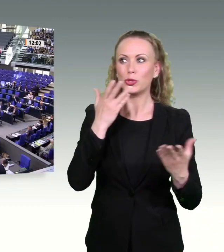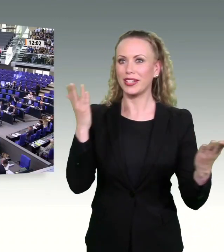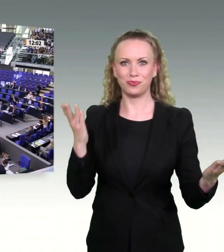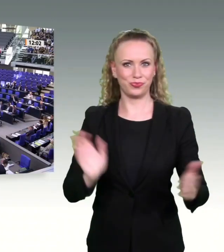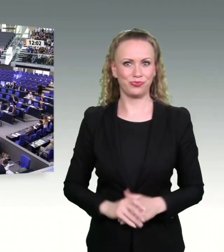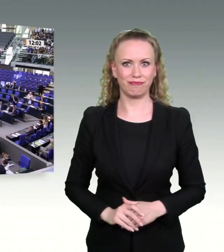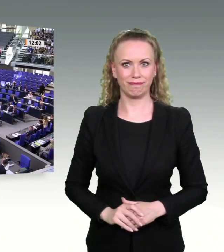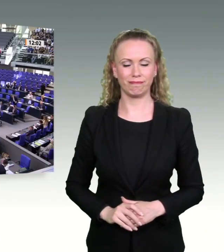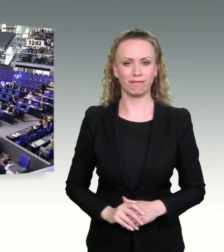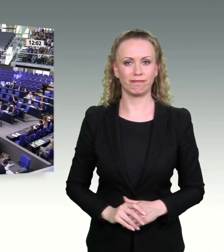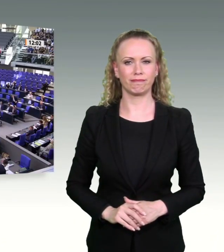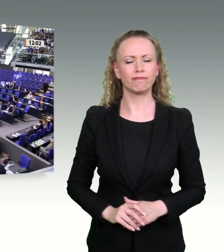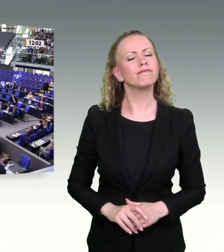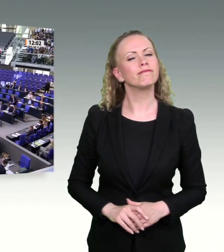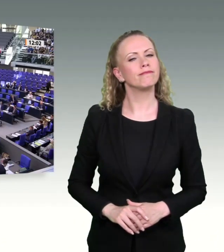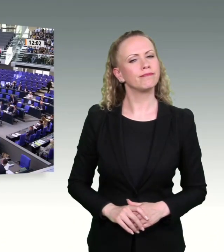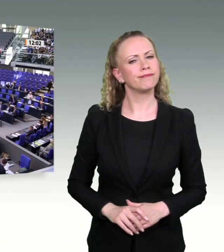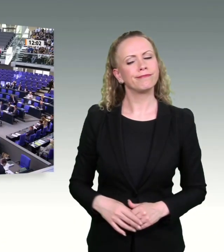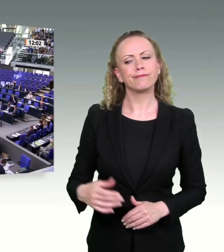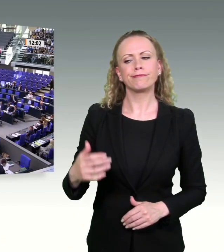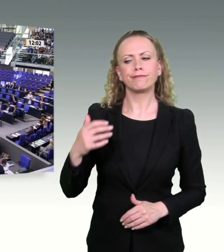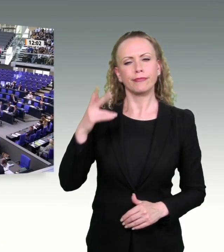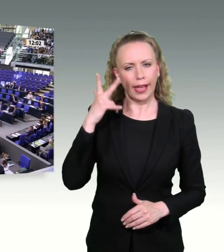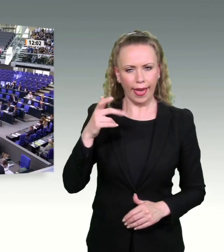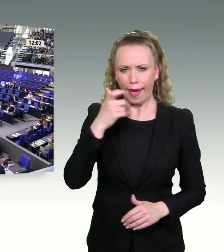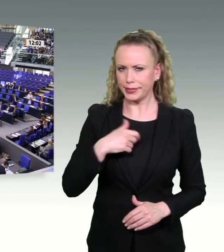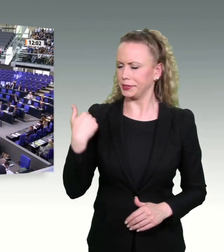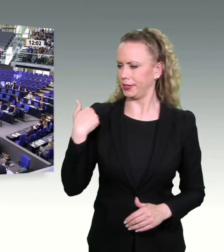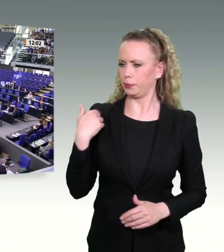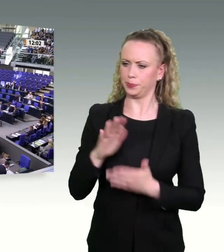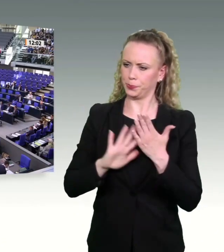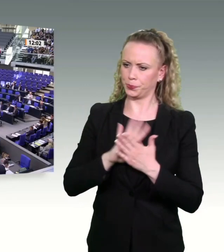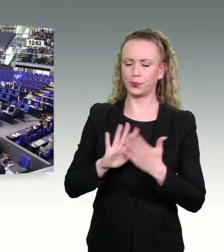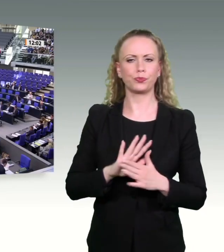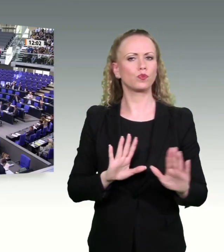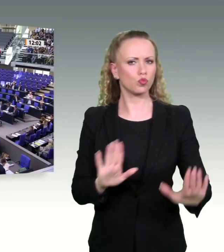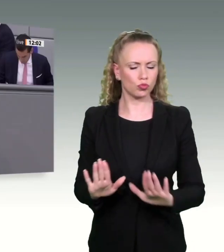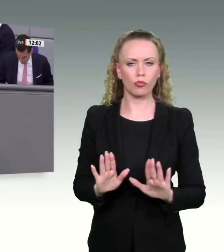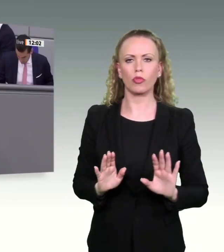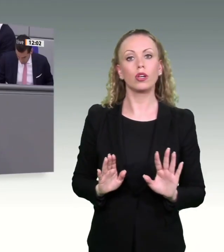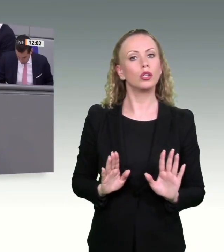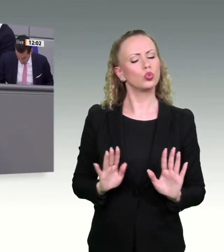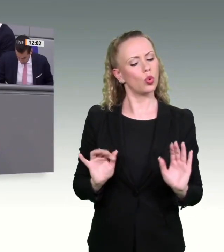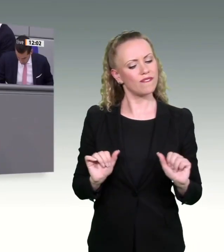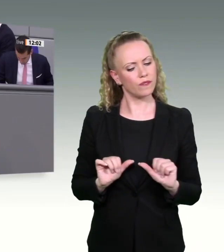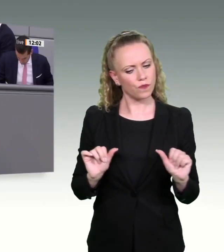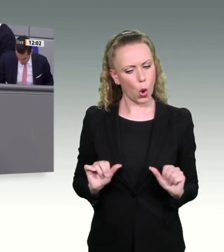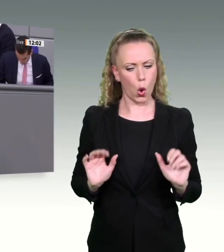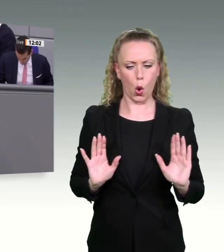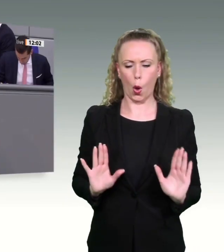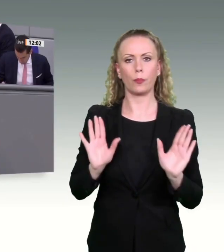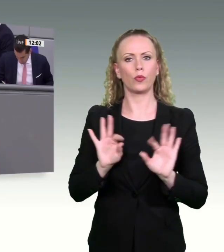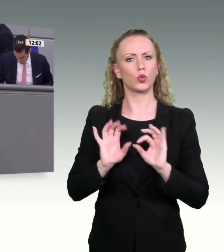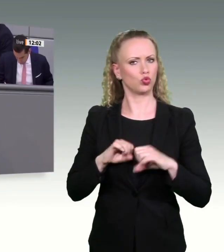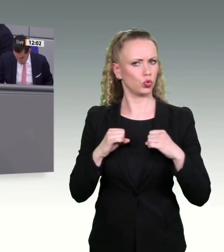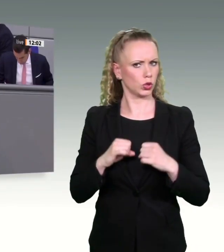Lieber Herr Ernst! Sie haben eben darüber gesprochen, welche Form der Staat aus Ihrer Sicht haben will. Ich bin eigentlich total bei Ihnen, dass der Staat handlungsfähig